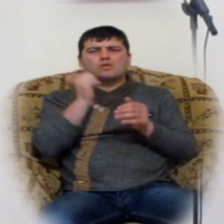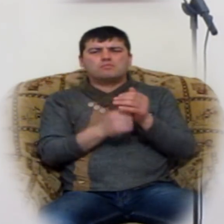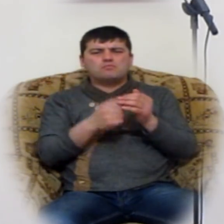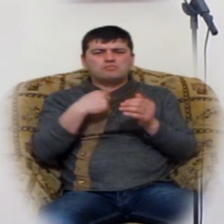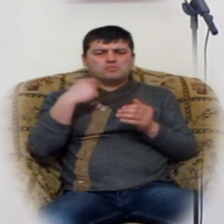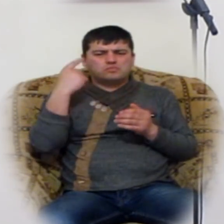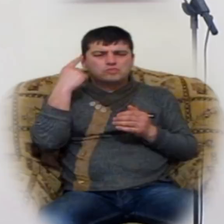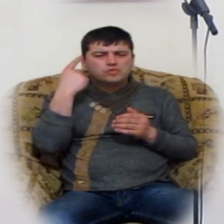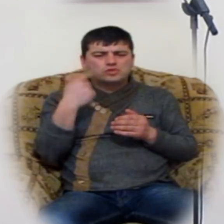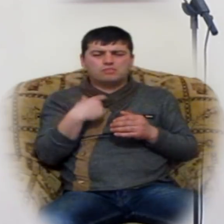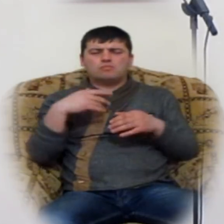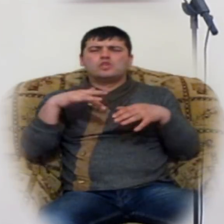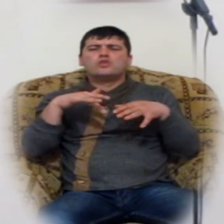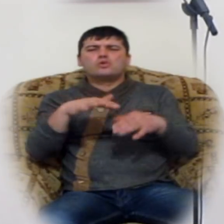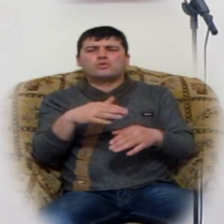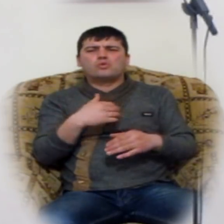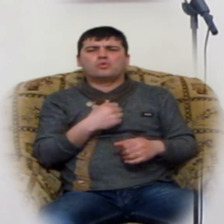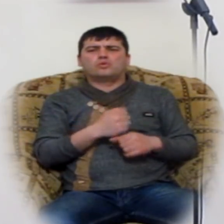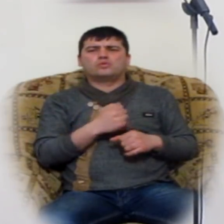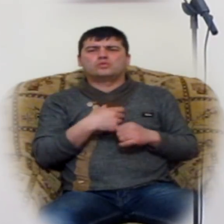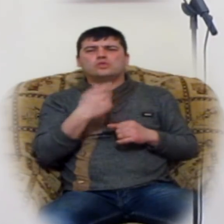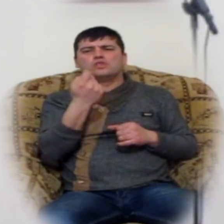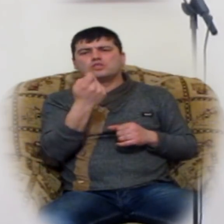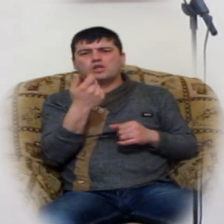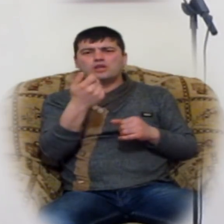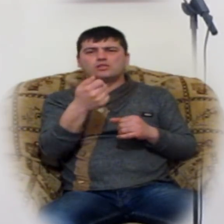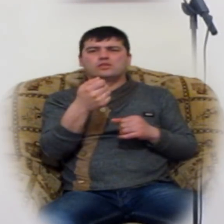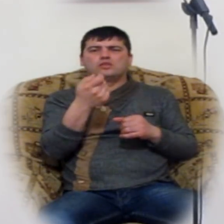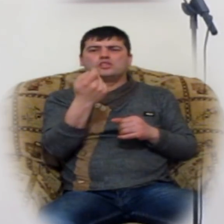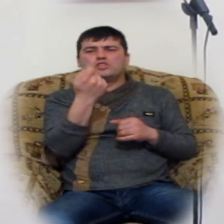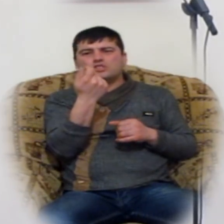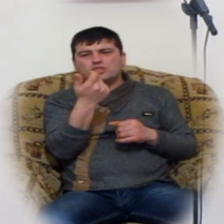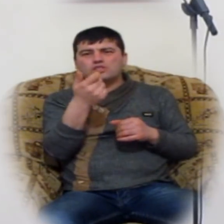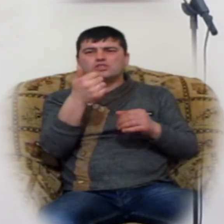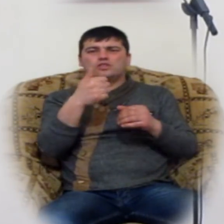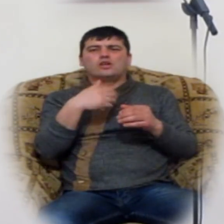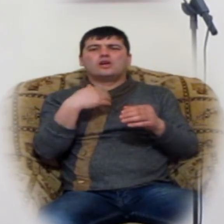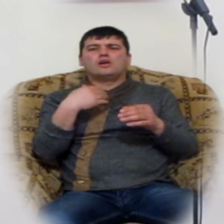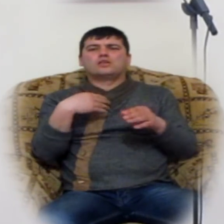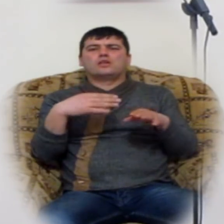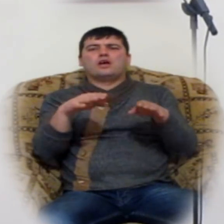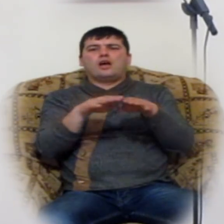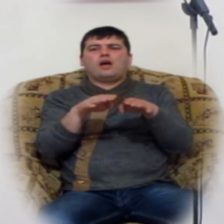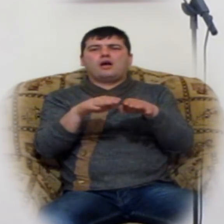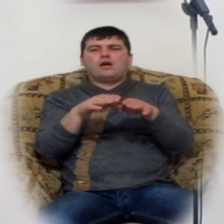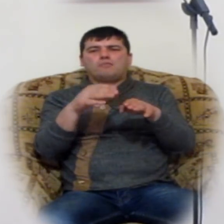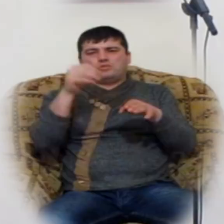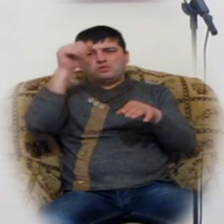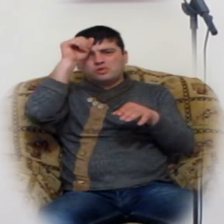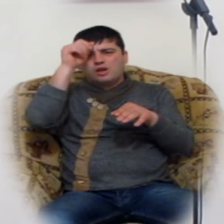ք, մեր գործերը շատ թեքիչ համապատասխանում են աստով չապանիշներին